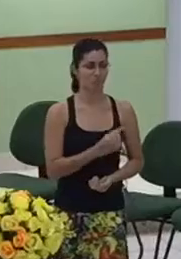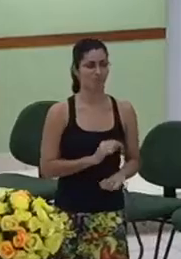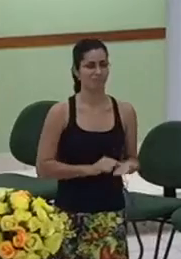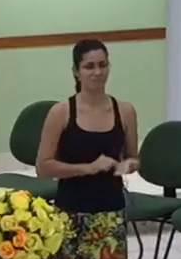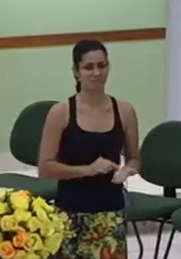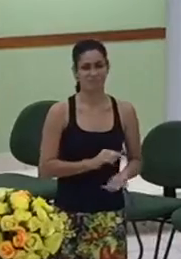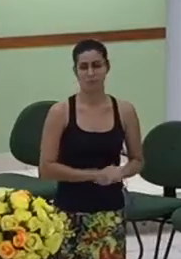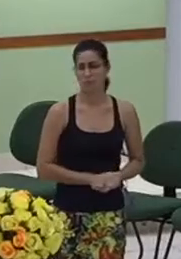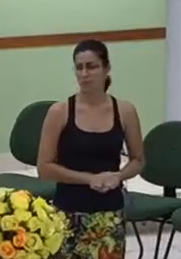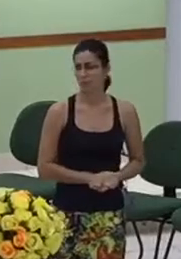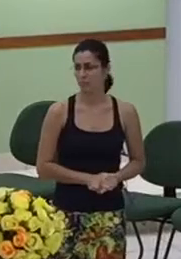ela tem que ser tão especial